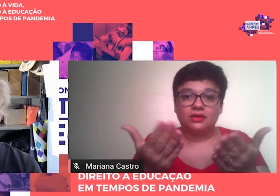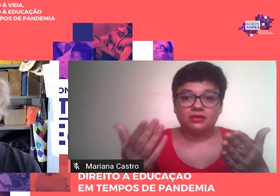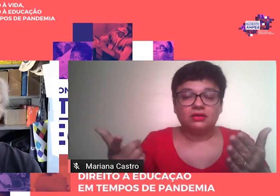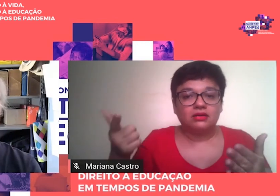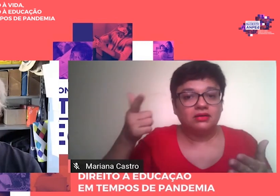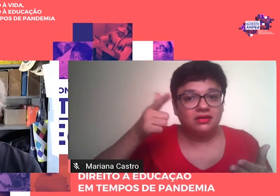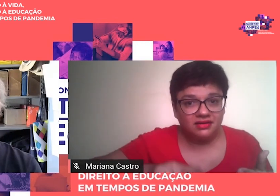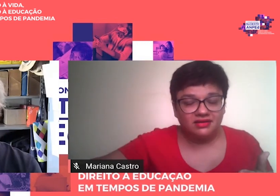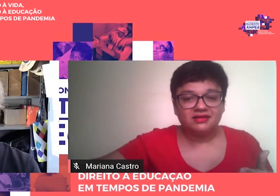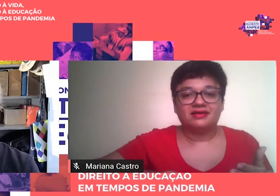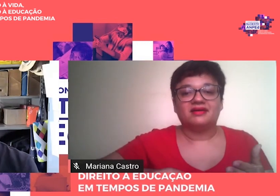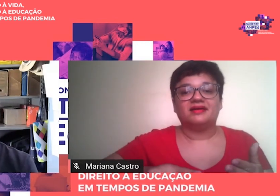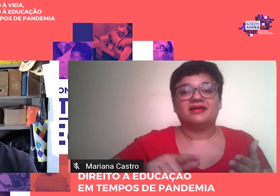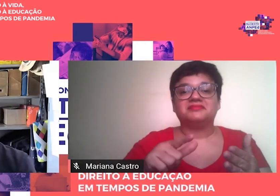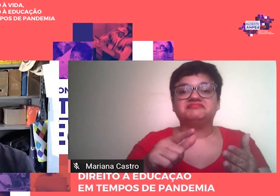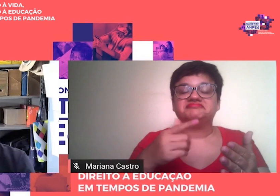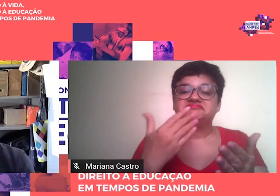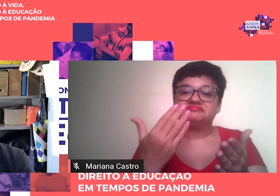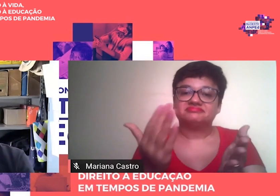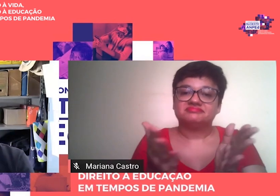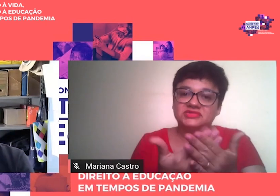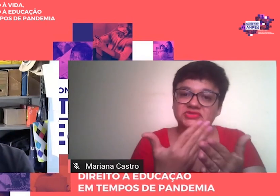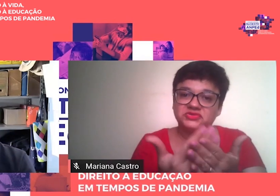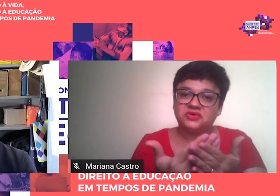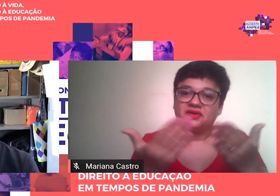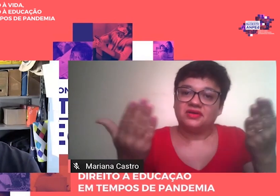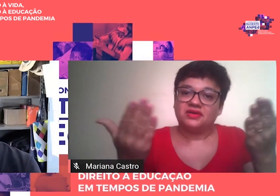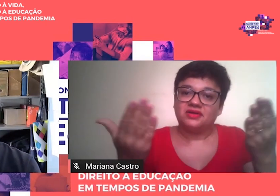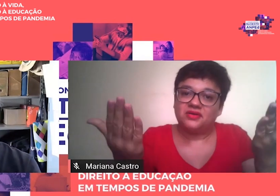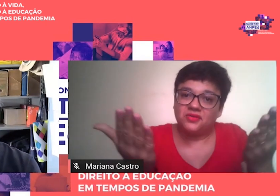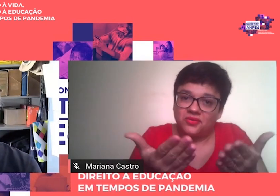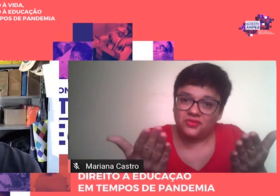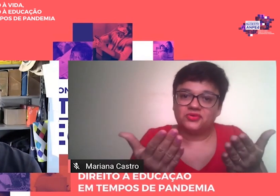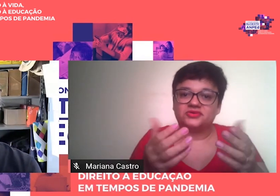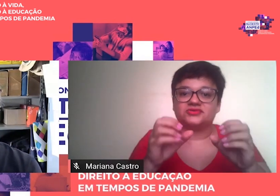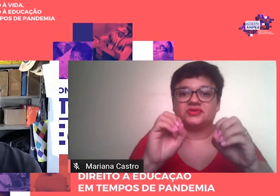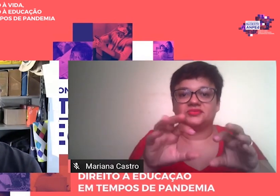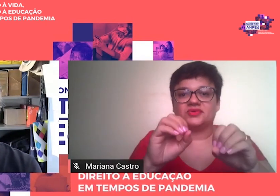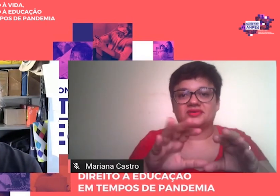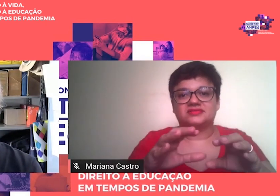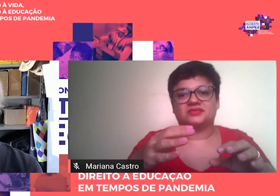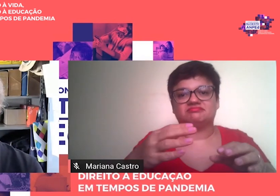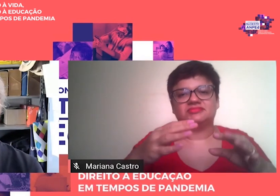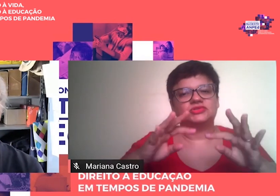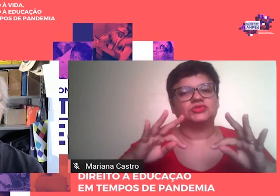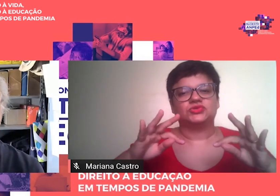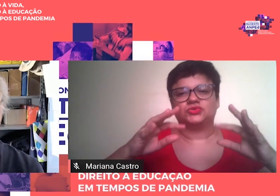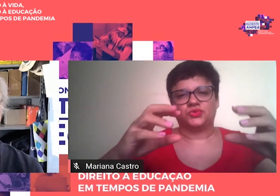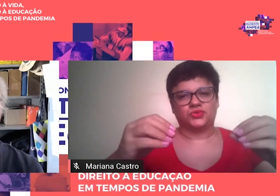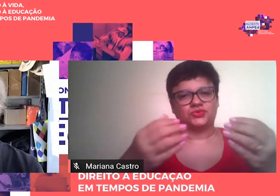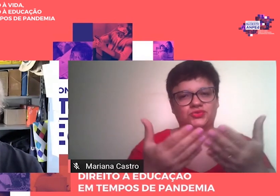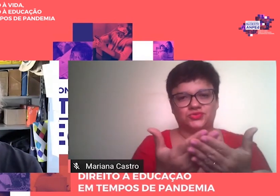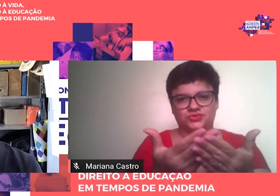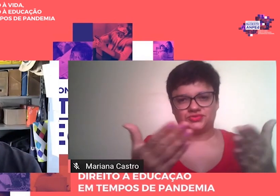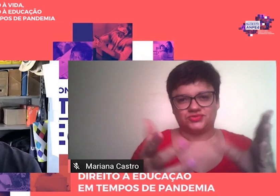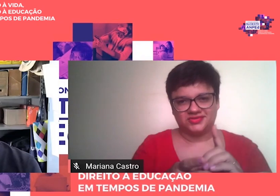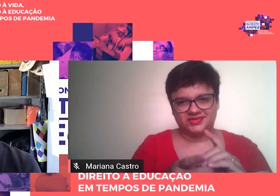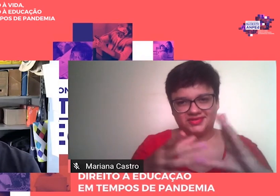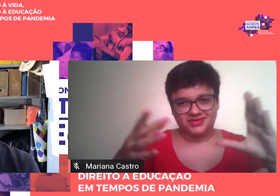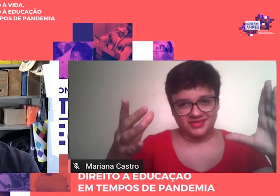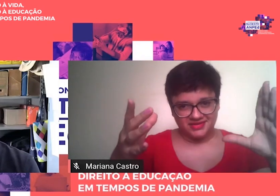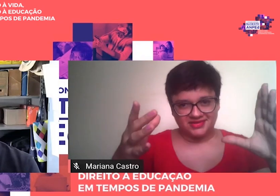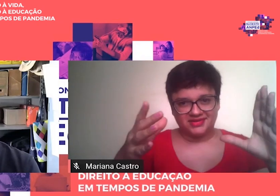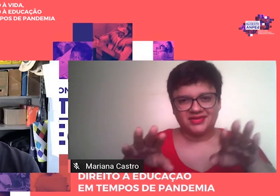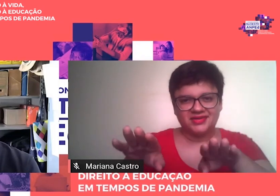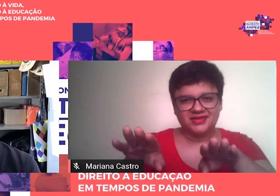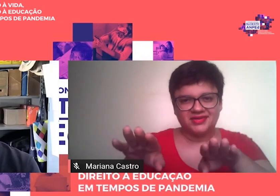populismo pedagógico do presente, voltado para a educação popular de caráter não, por vezes,